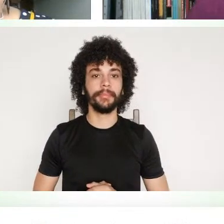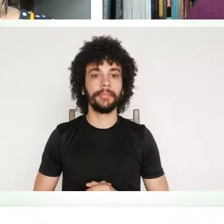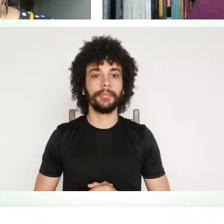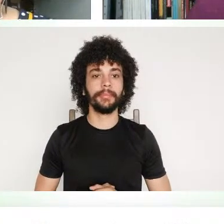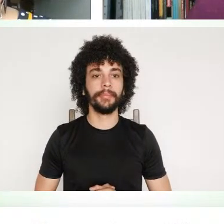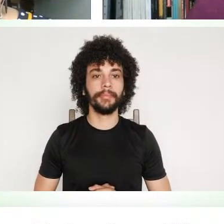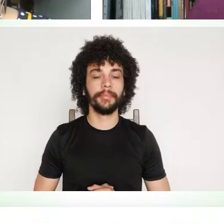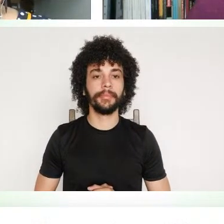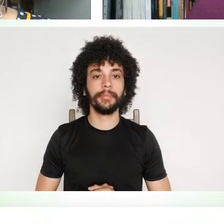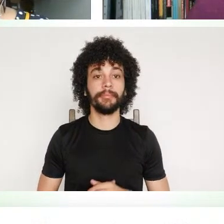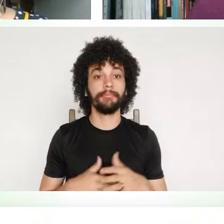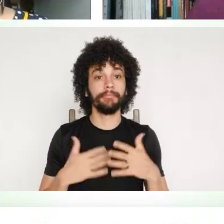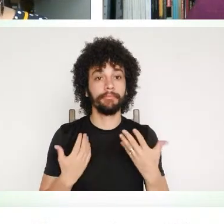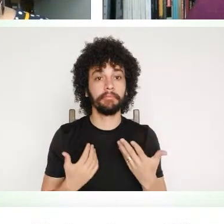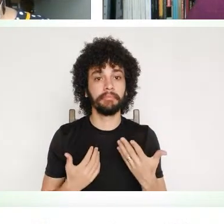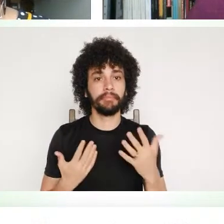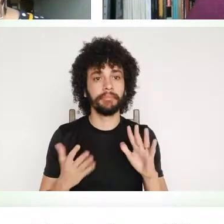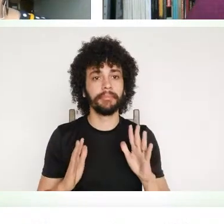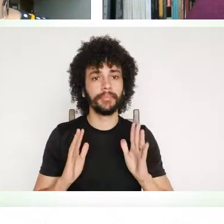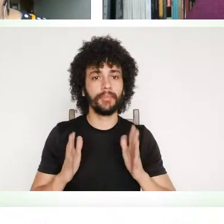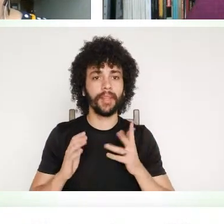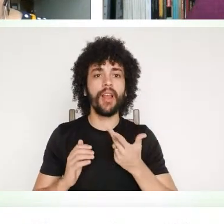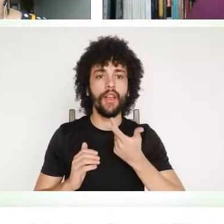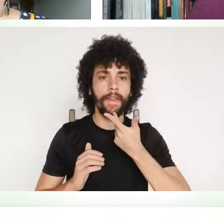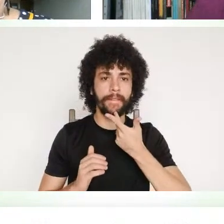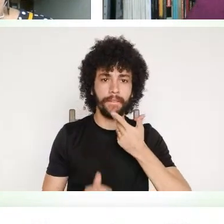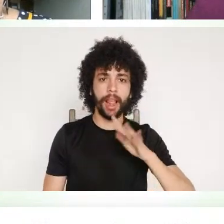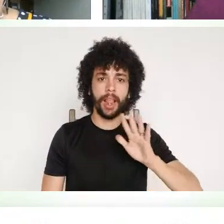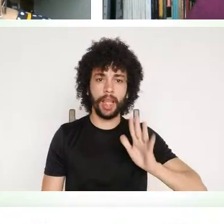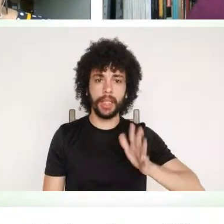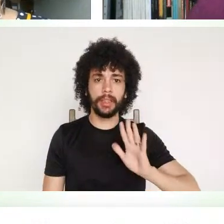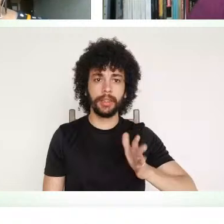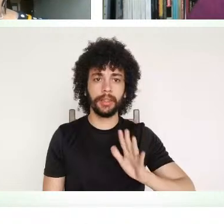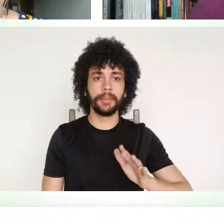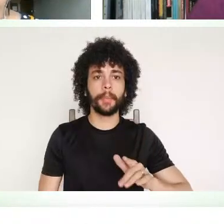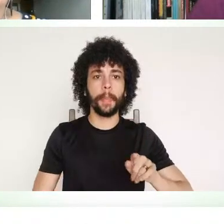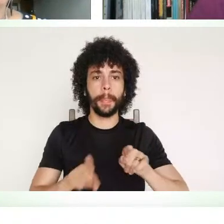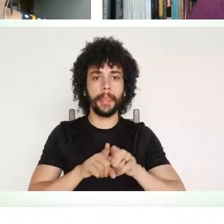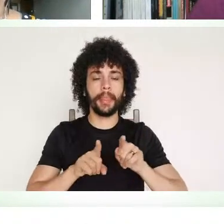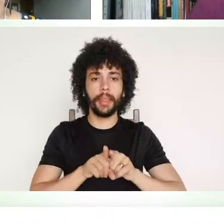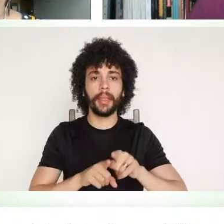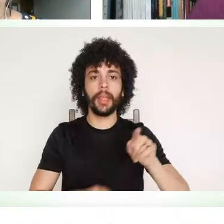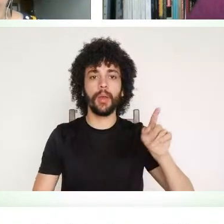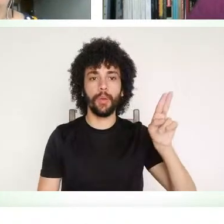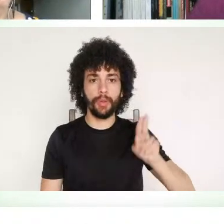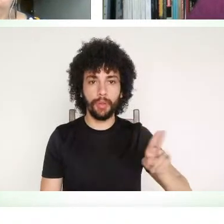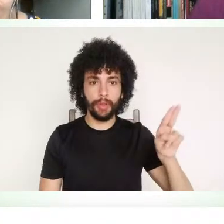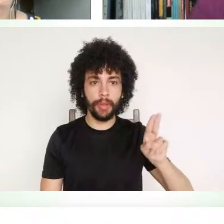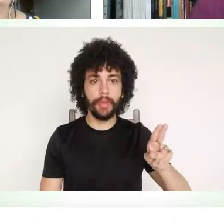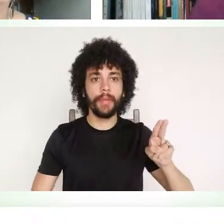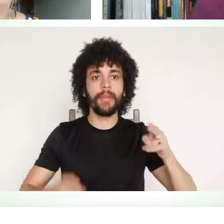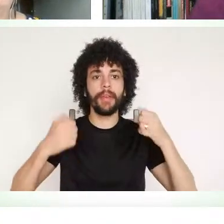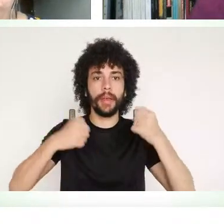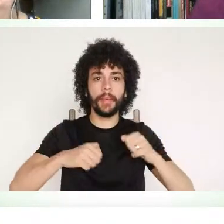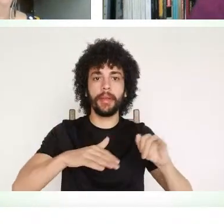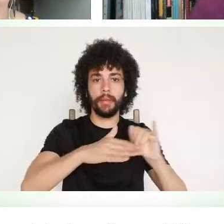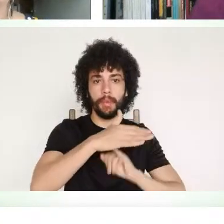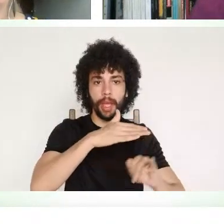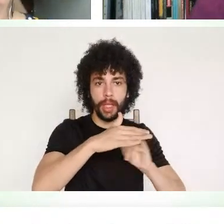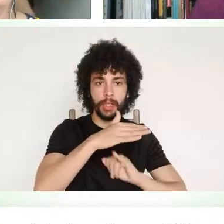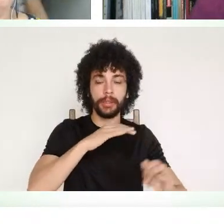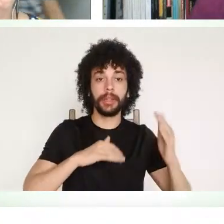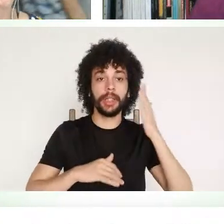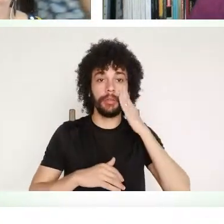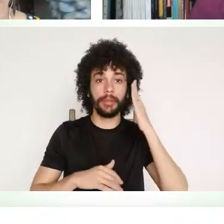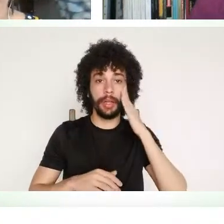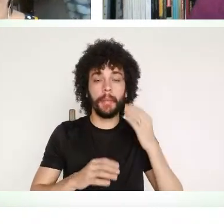Eu acho que eu já falei sobre isso, né? Eu acho que a universidade, enquanto uma instituição de saber, de